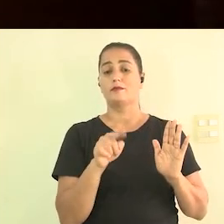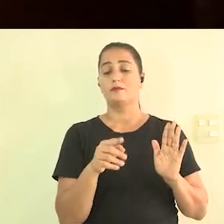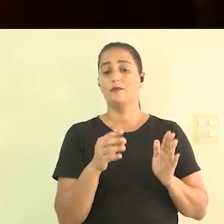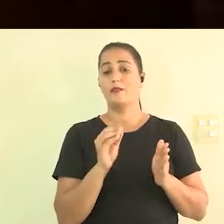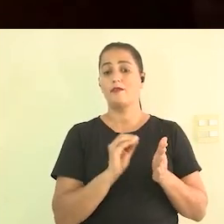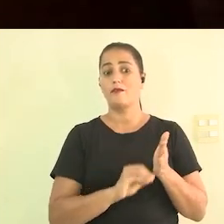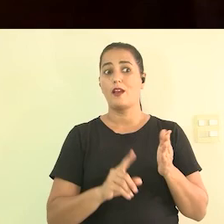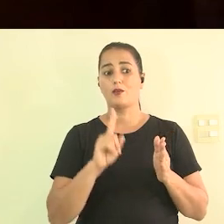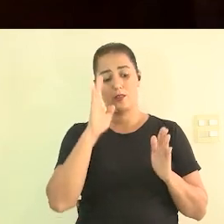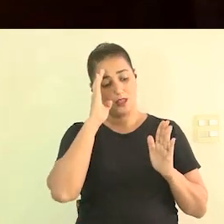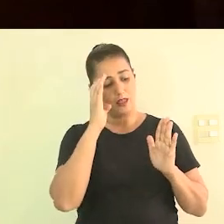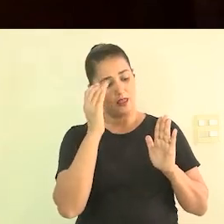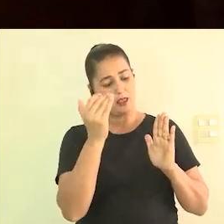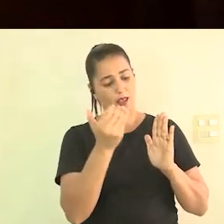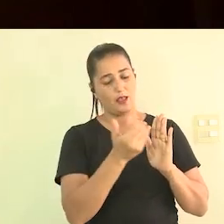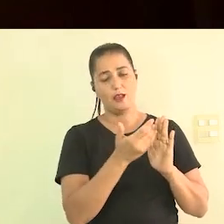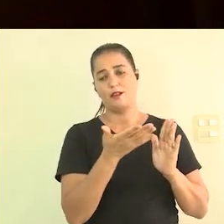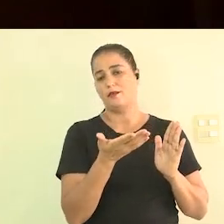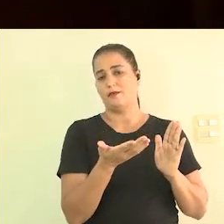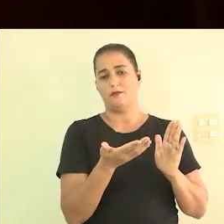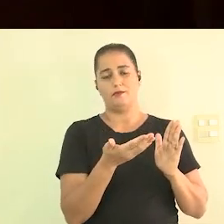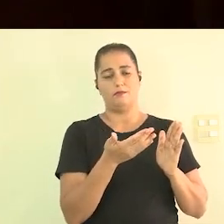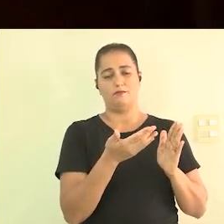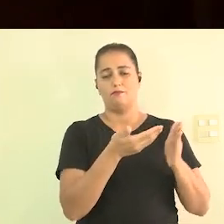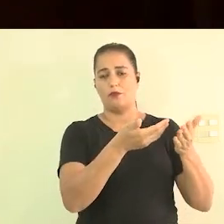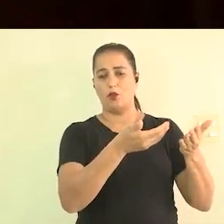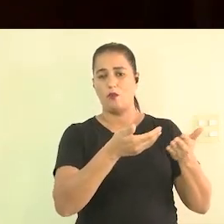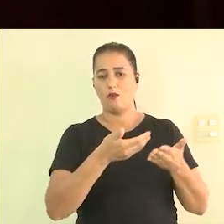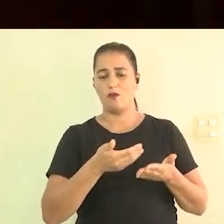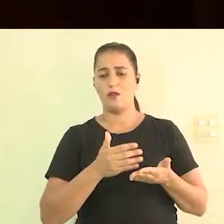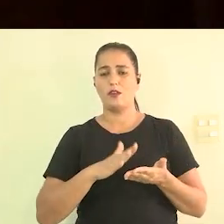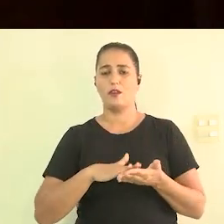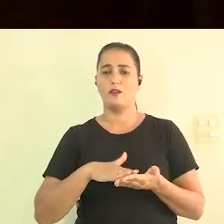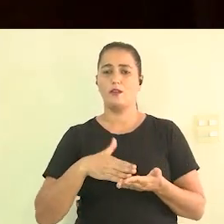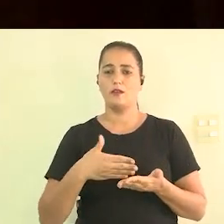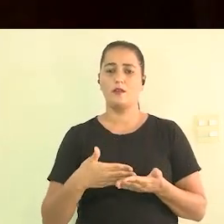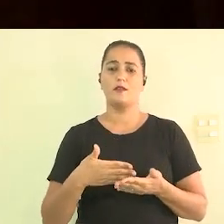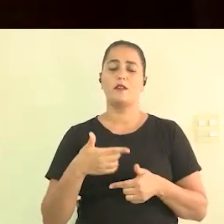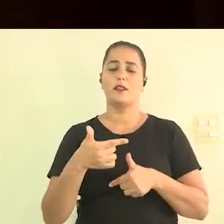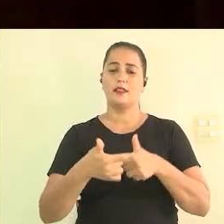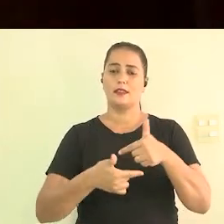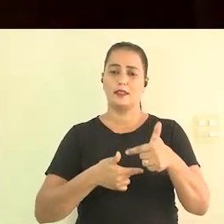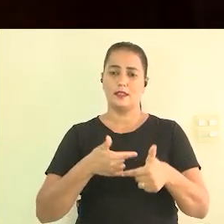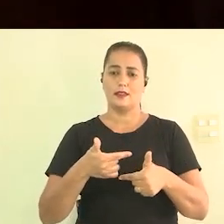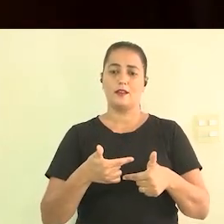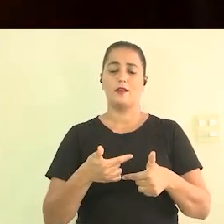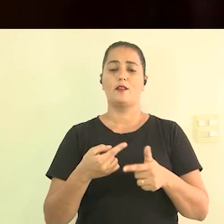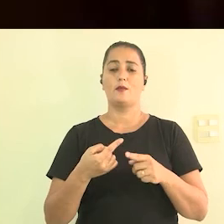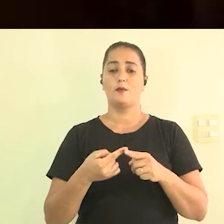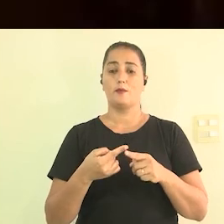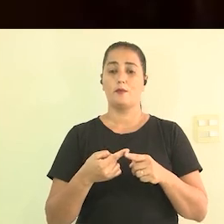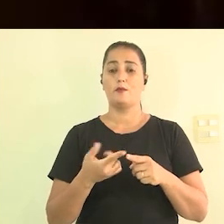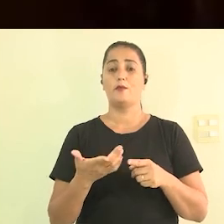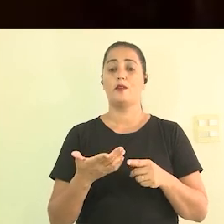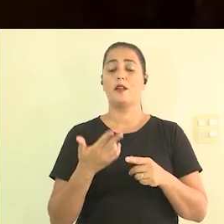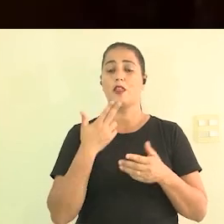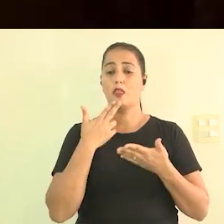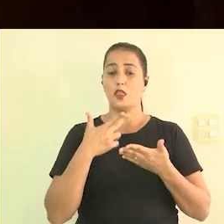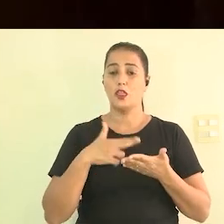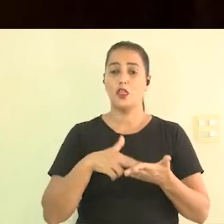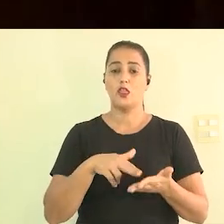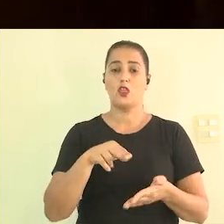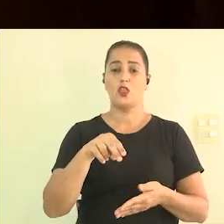né um colaborador intérprete para trabalhar porque isso ainda tem a nota fiscal o imposto da nota isso tem o valor da